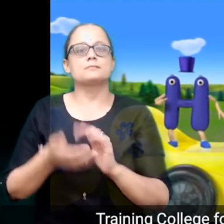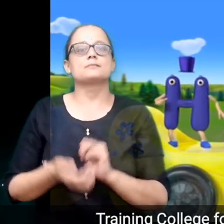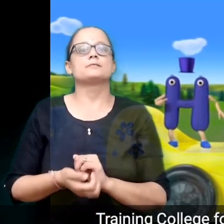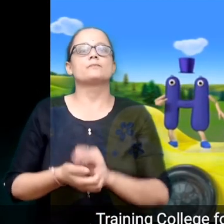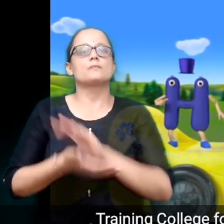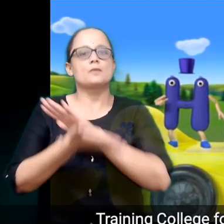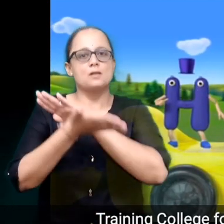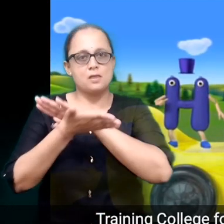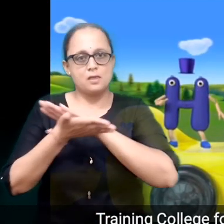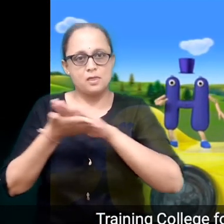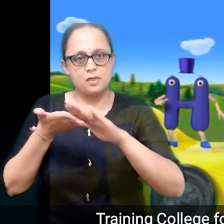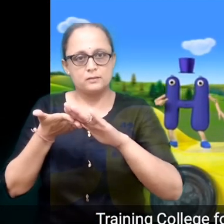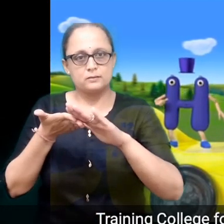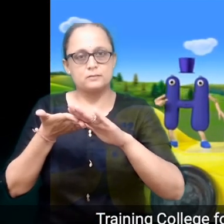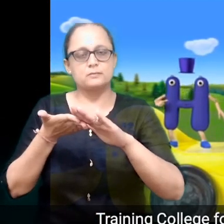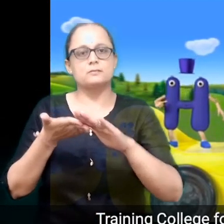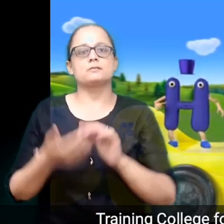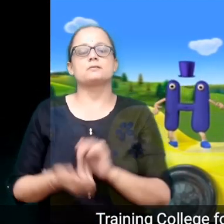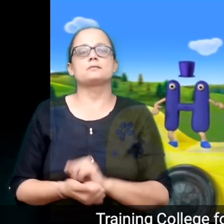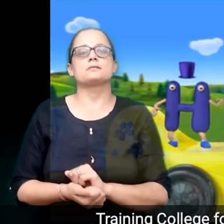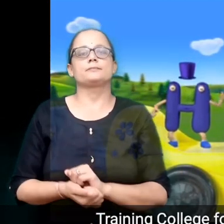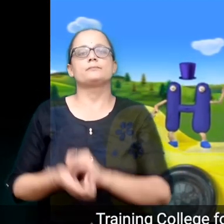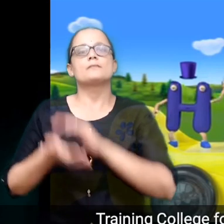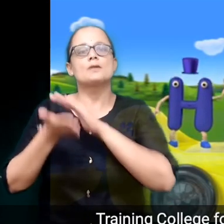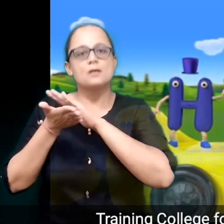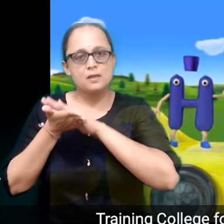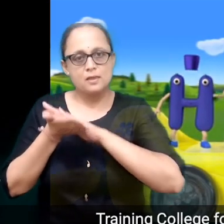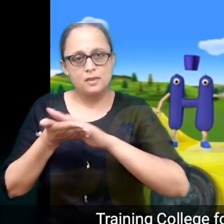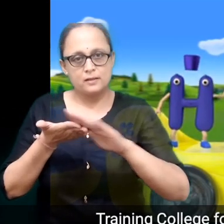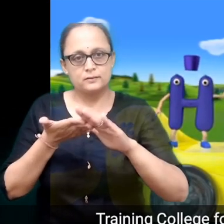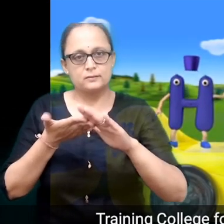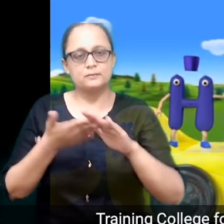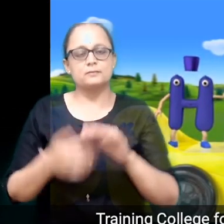E, E, E,